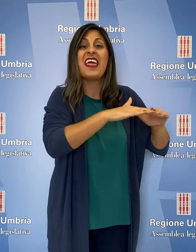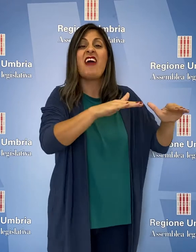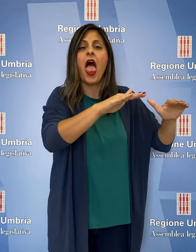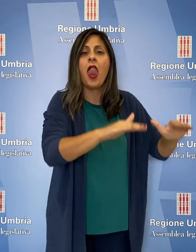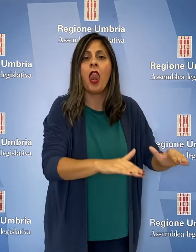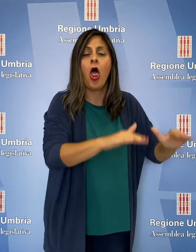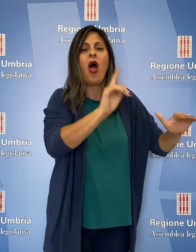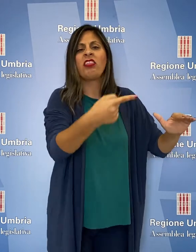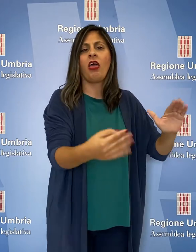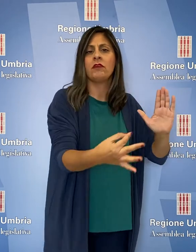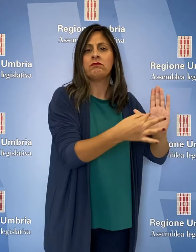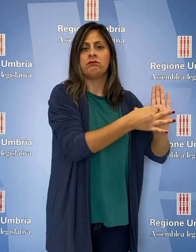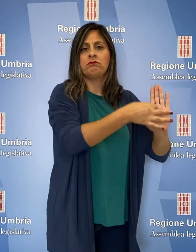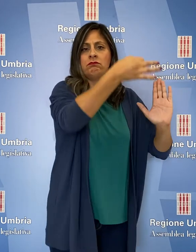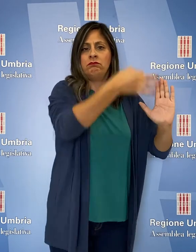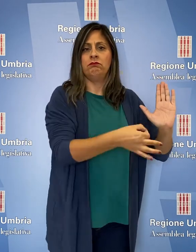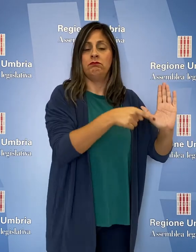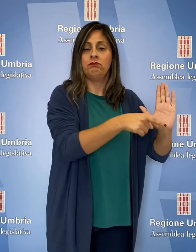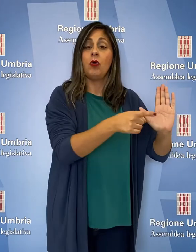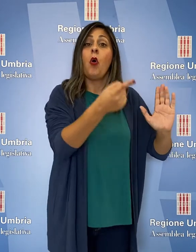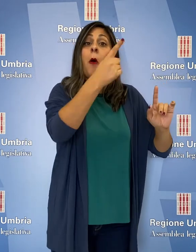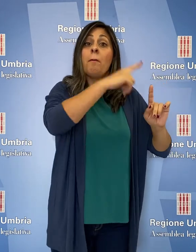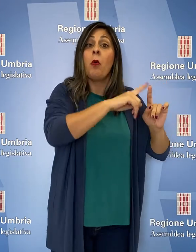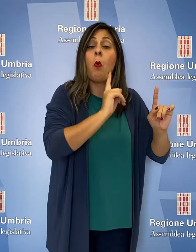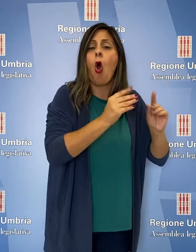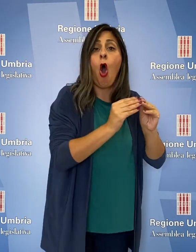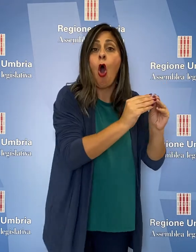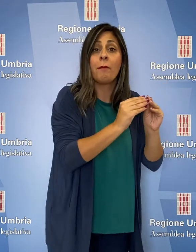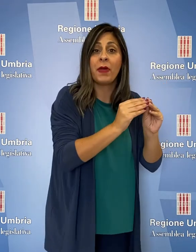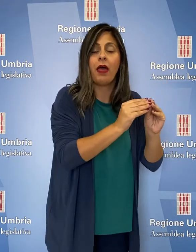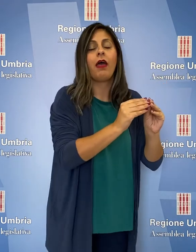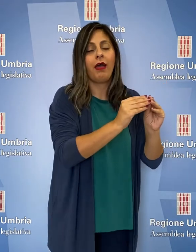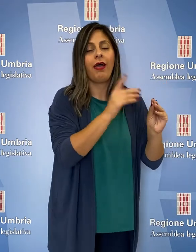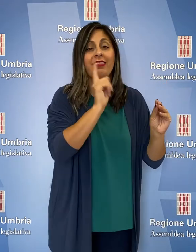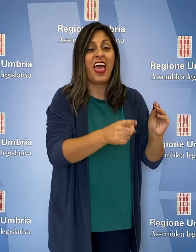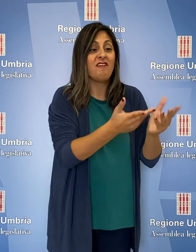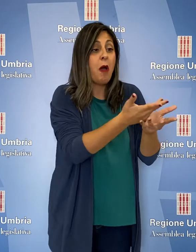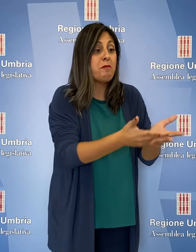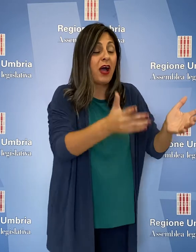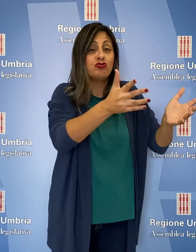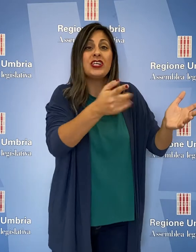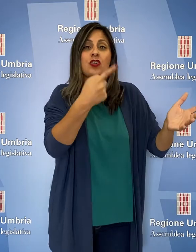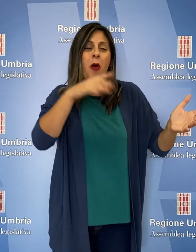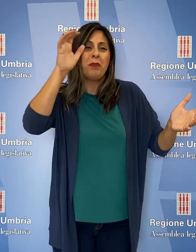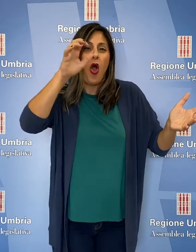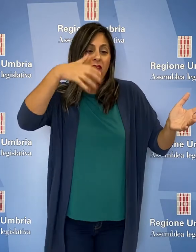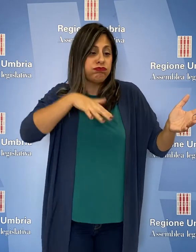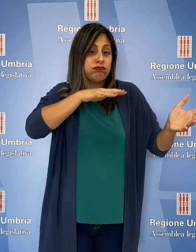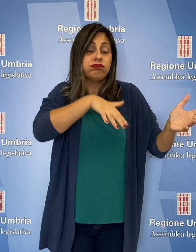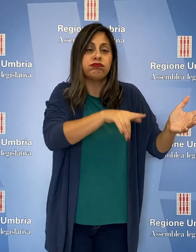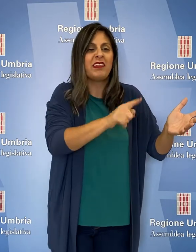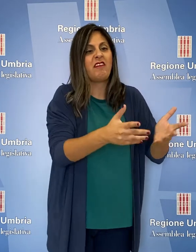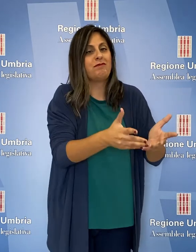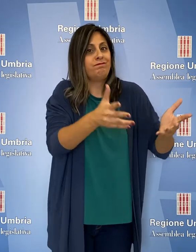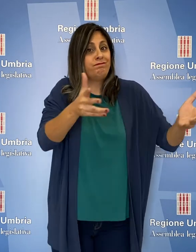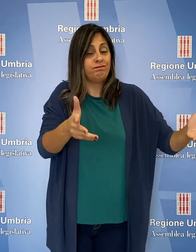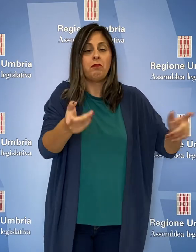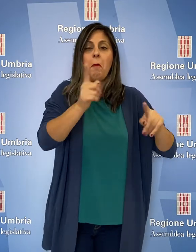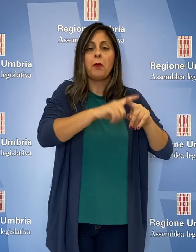definitivamente il livello del lago, in particolare attraverso l'ampliamento del bacino imbrifero, il completamento delle opere